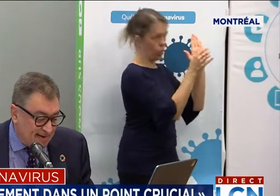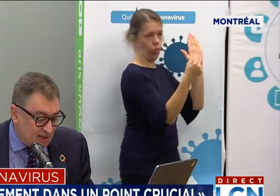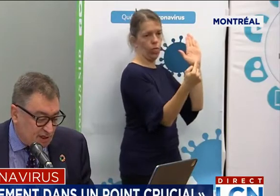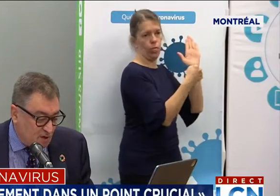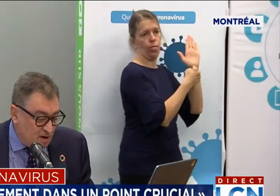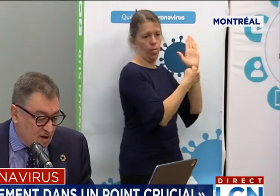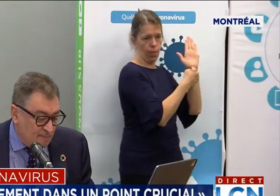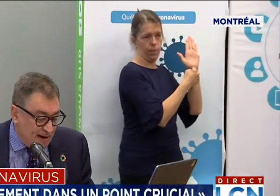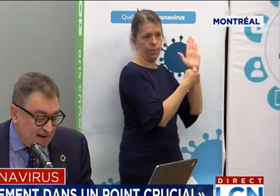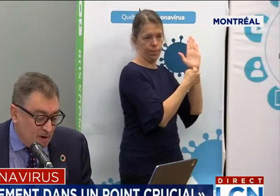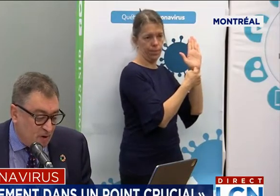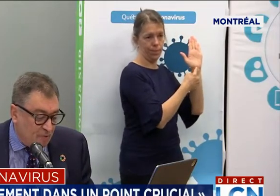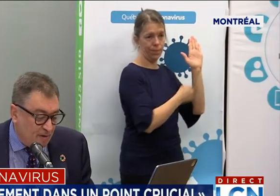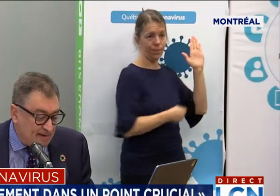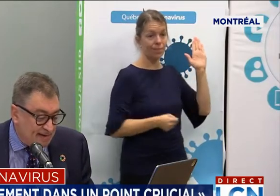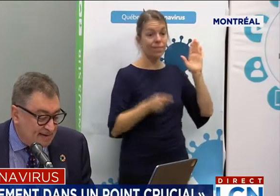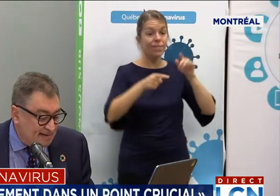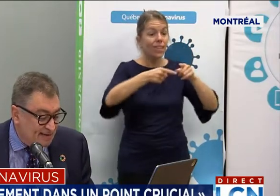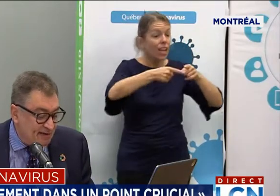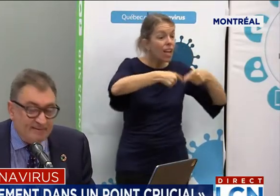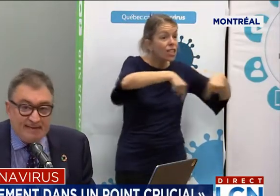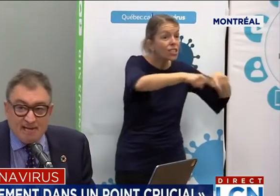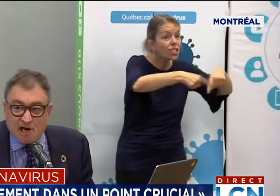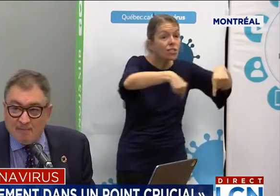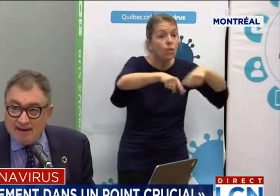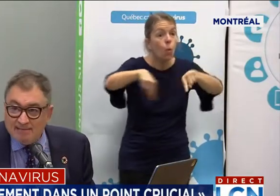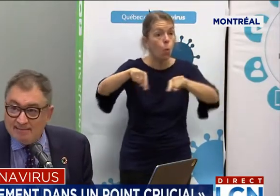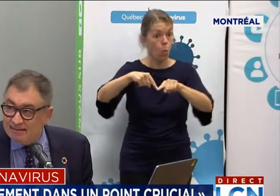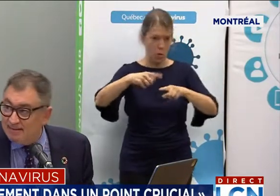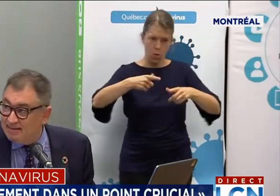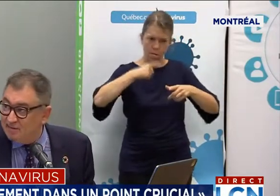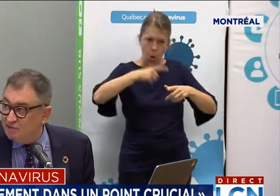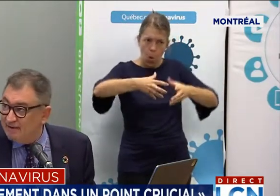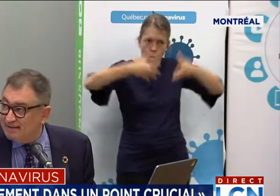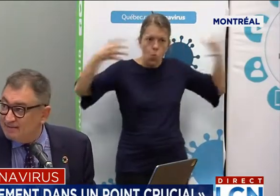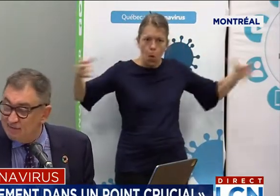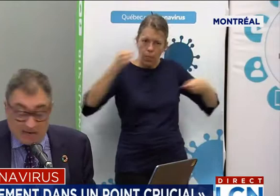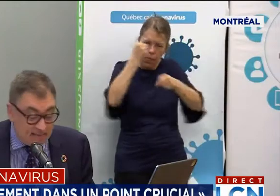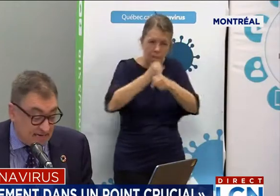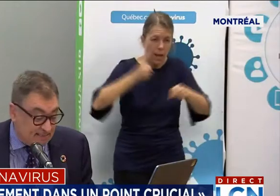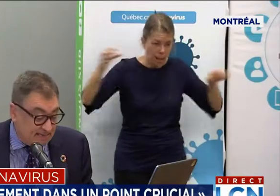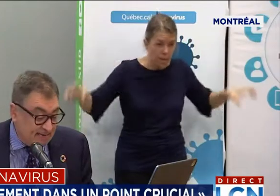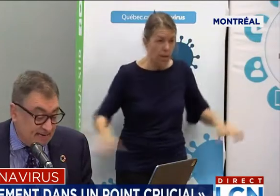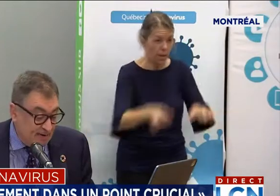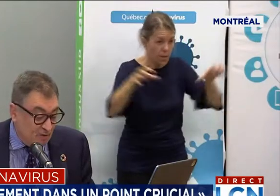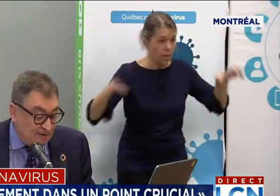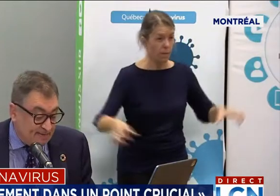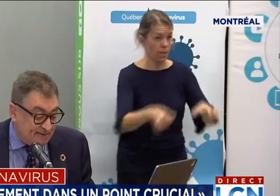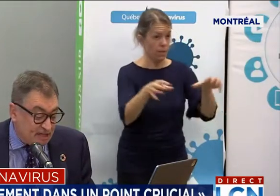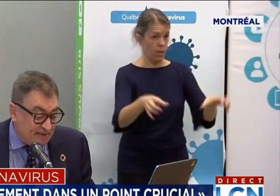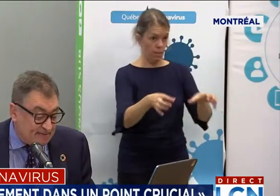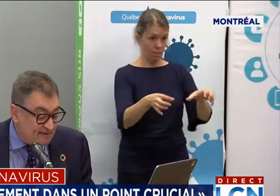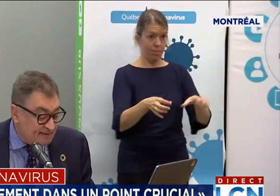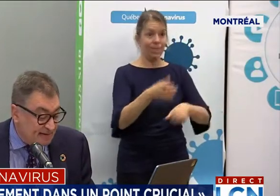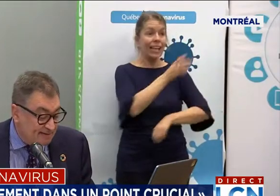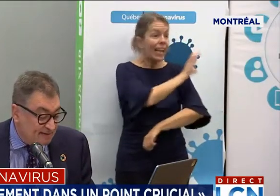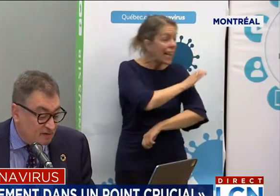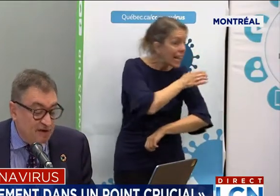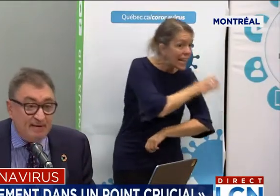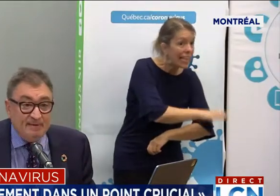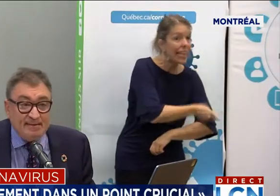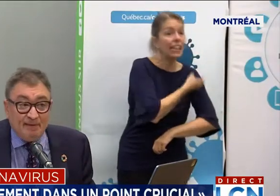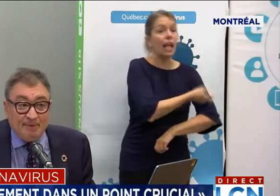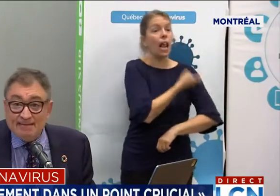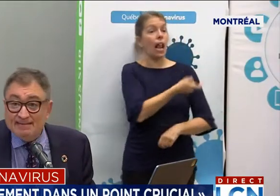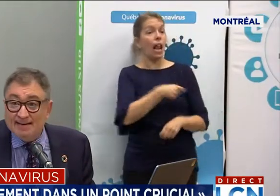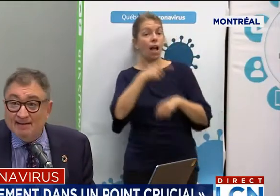notamment dans la région, par rapport aux premières cliniques de dépistage en mars, des cliniques novatrices de grande quantité, au dépistage massif sans rendez